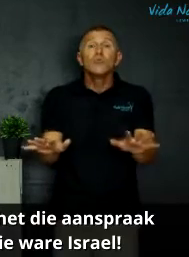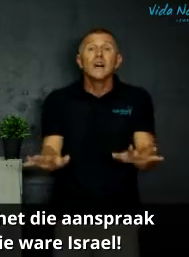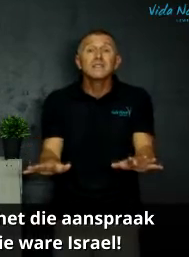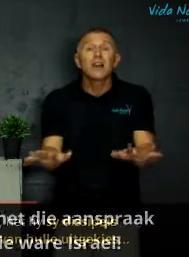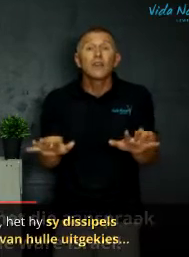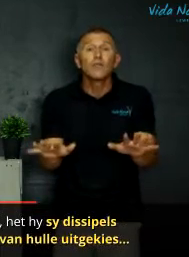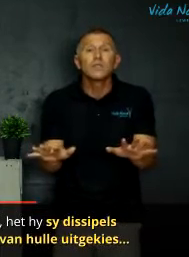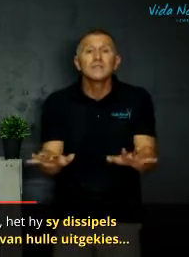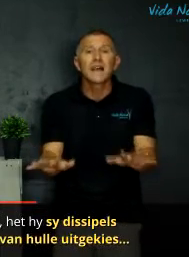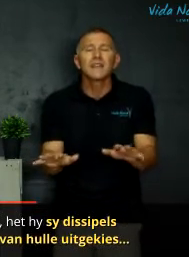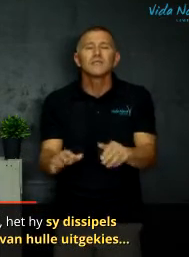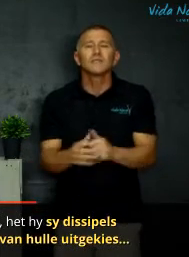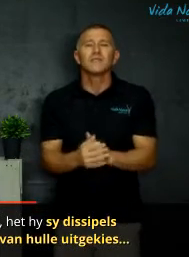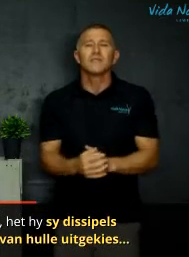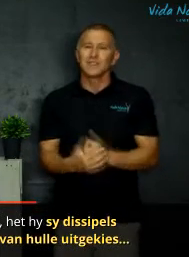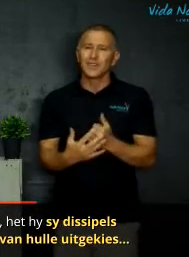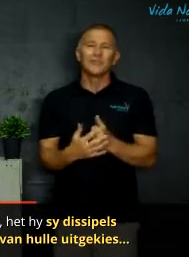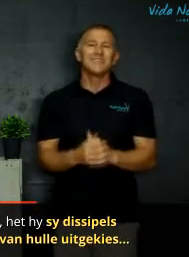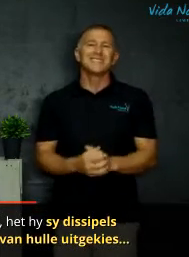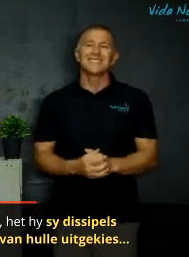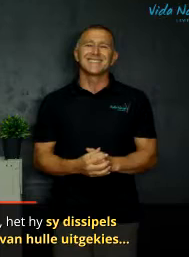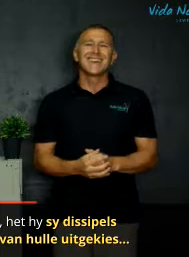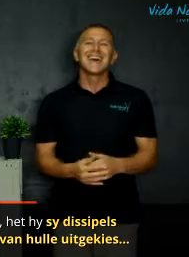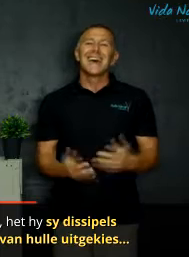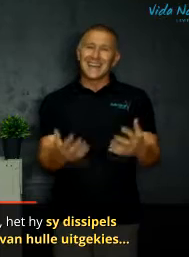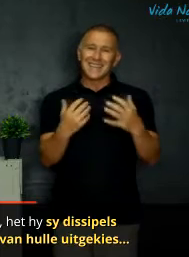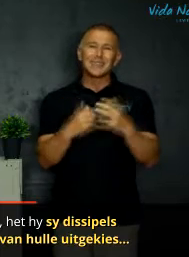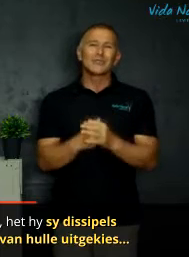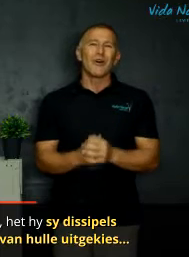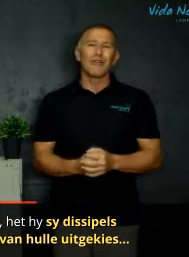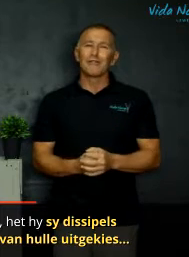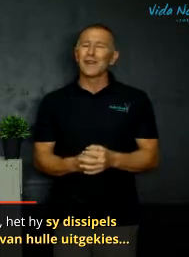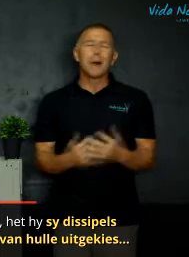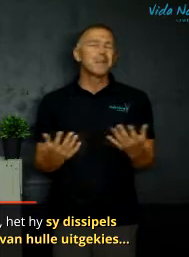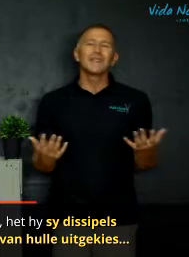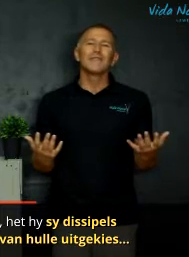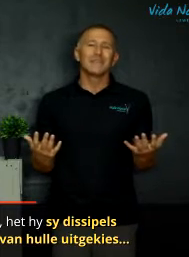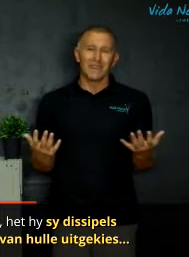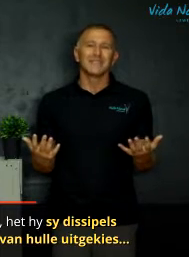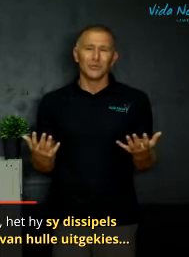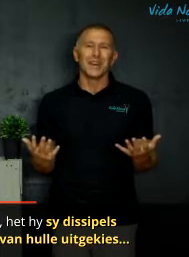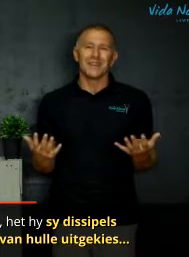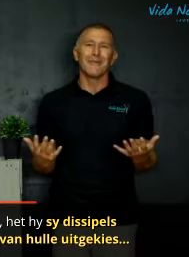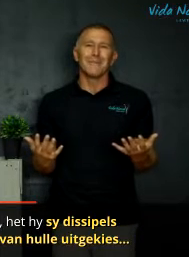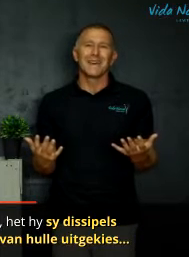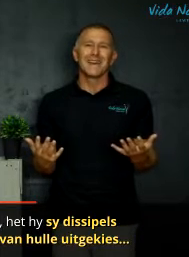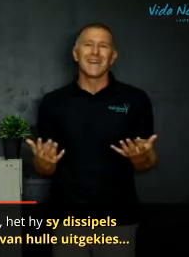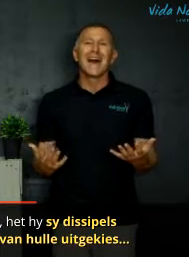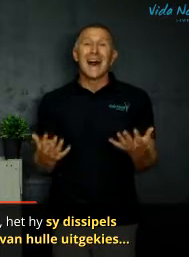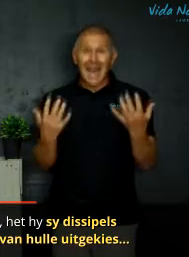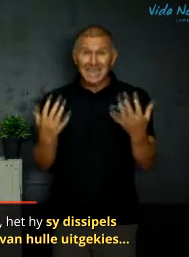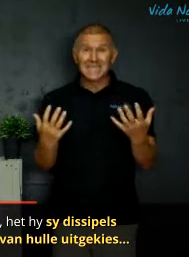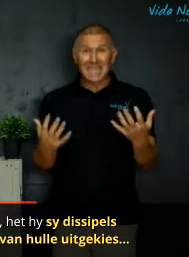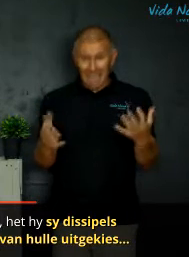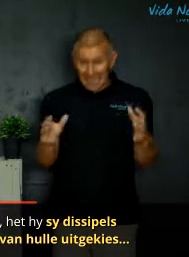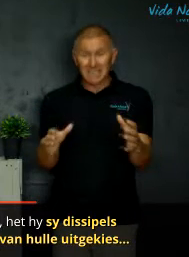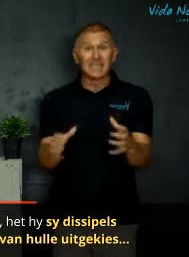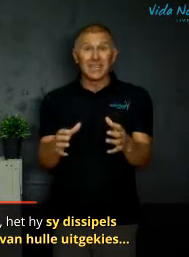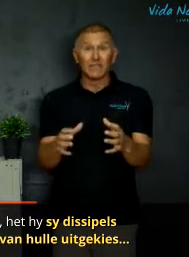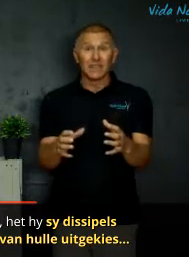hoe Israel van een stel is om te wees en hy kom Jesus en hy kies twaalf en allemaal het geweet wat doen hy daarmee. Hy sê, hy is die nieuwe